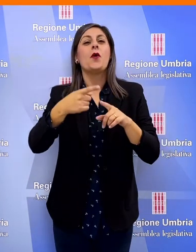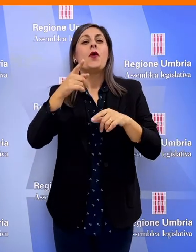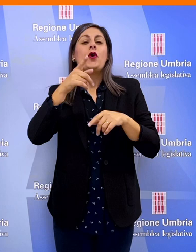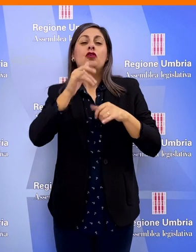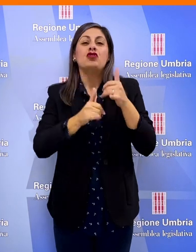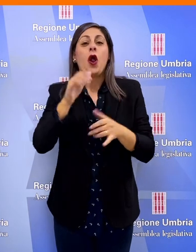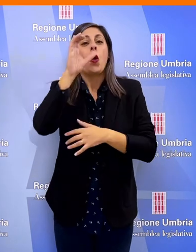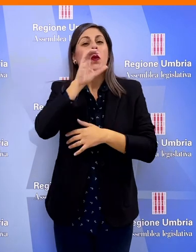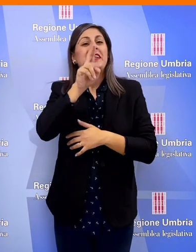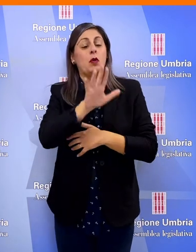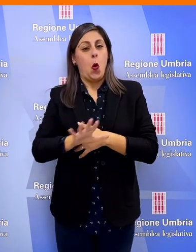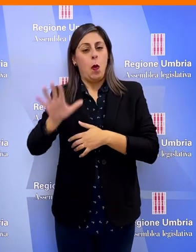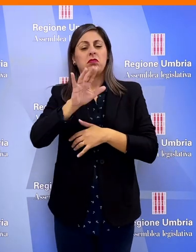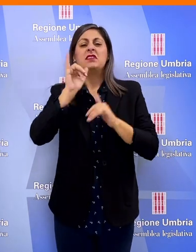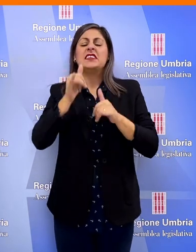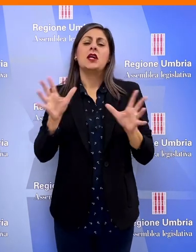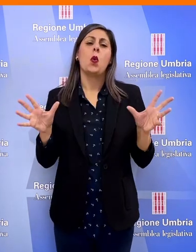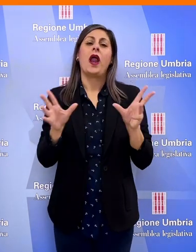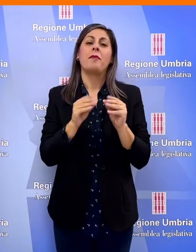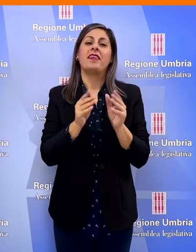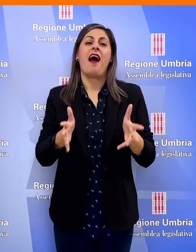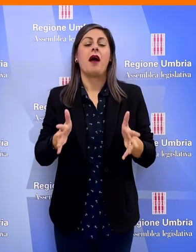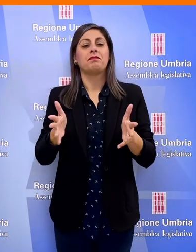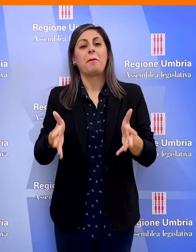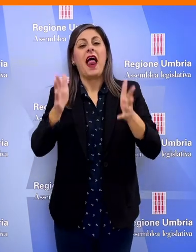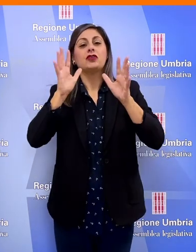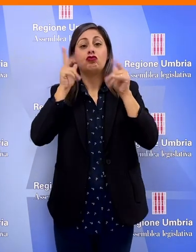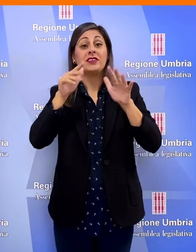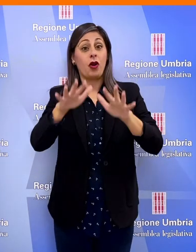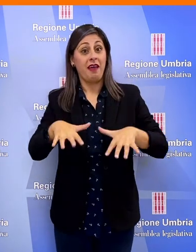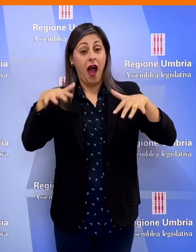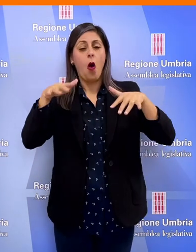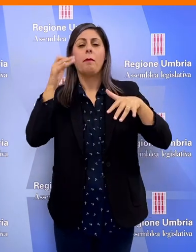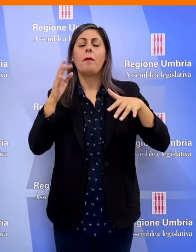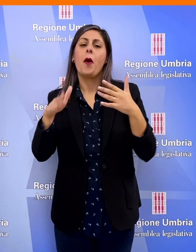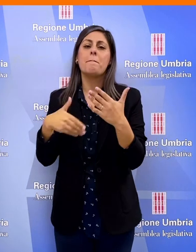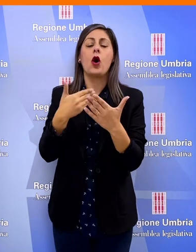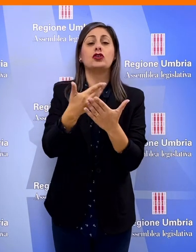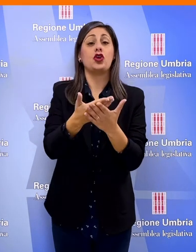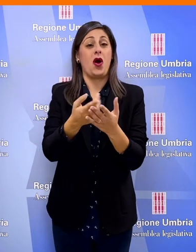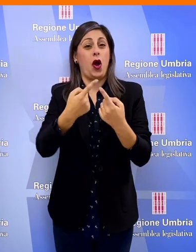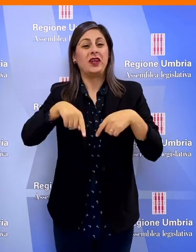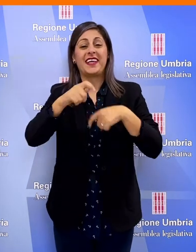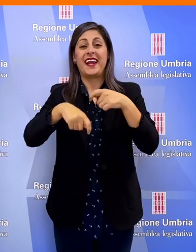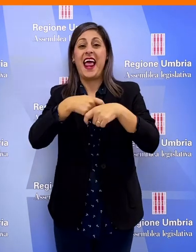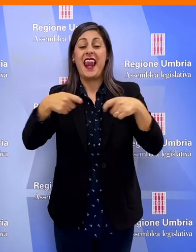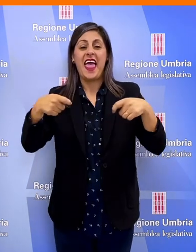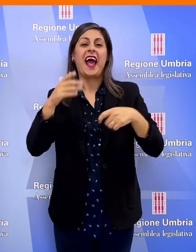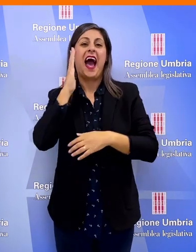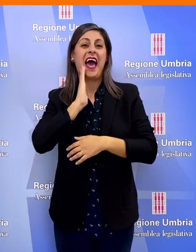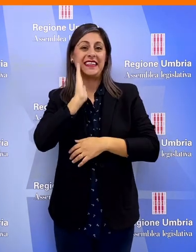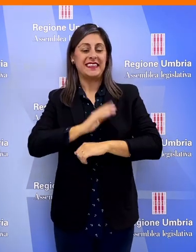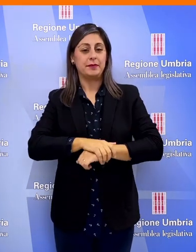del cicloturismo in Umbria, sì unanime dell'Aula di Palazzo Cesaroni a una mozione del consigliere della Lega